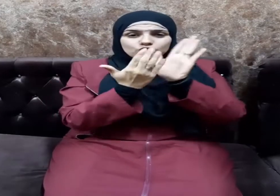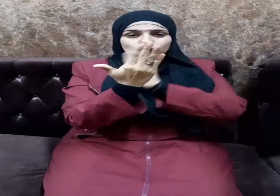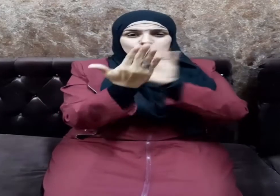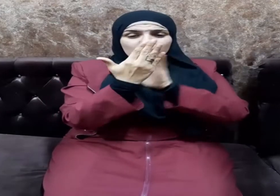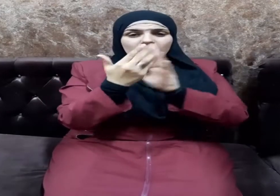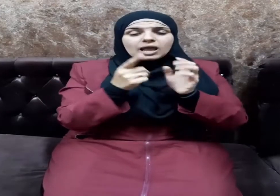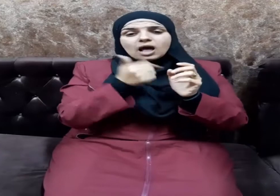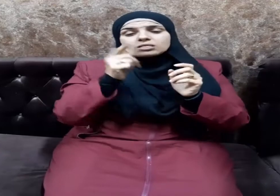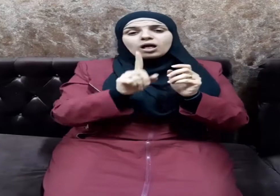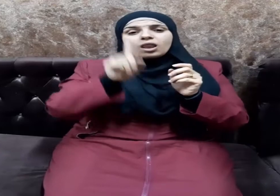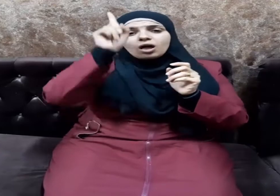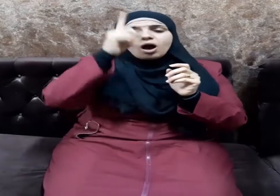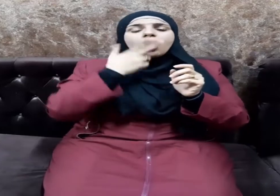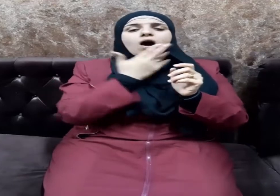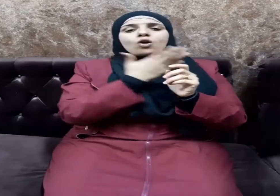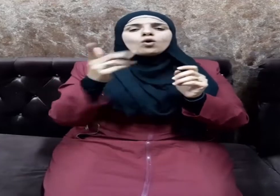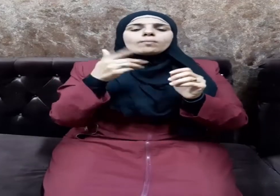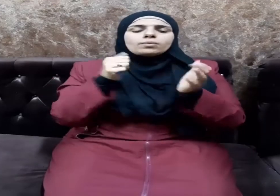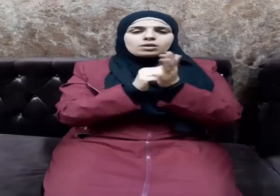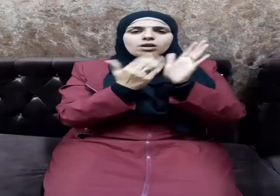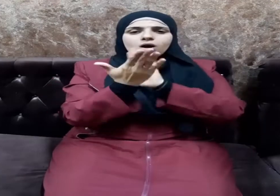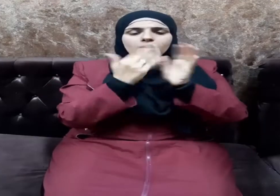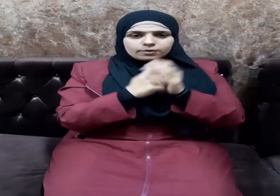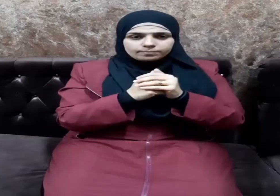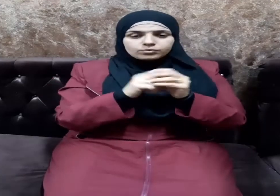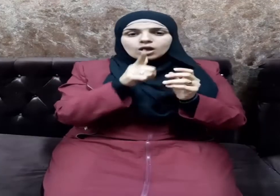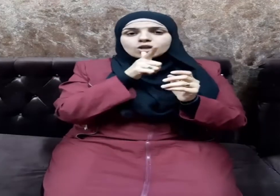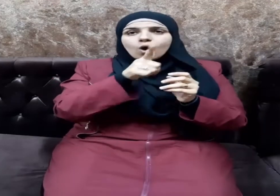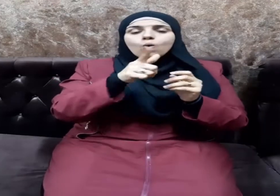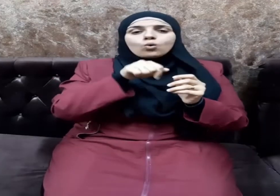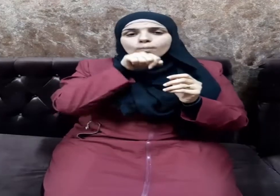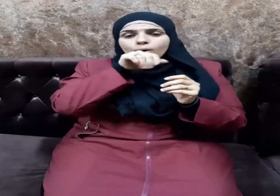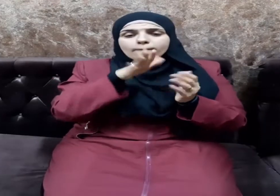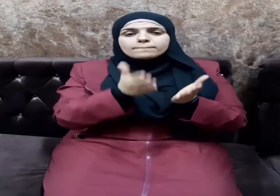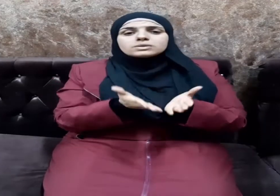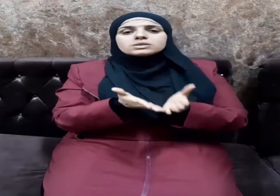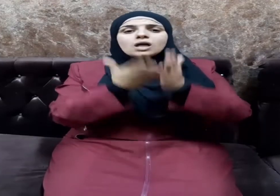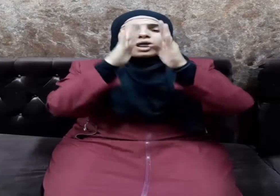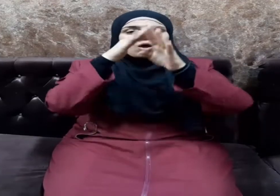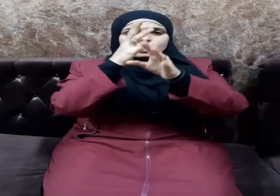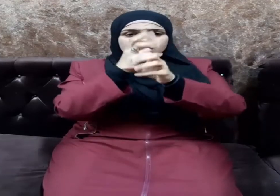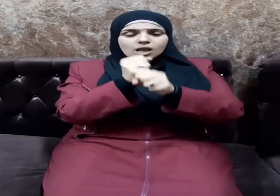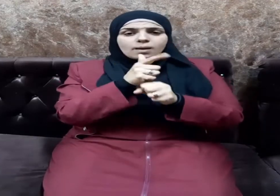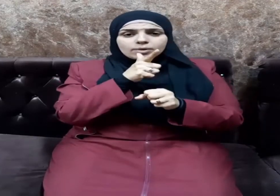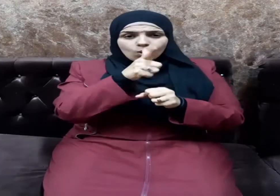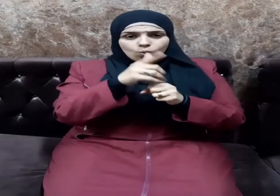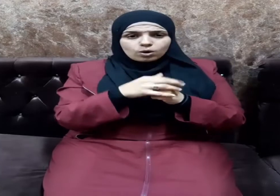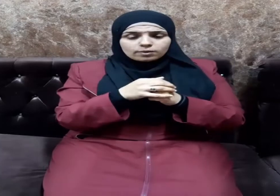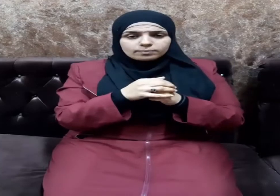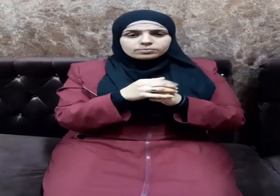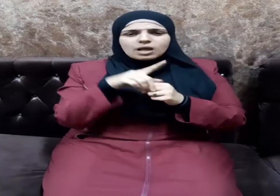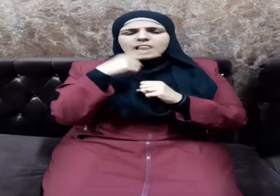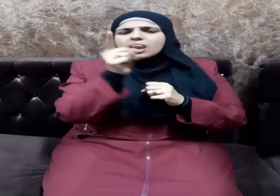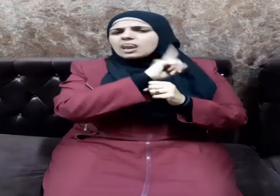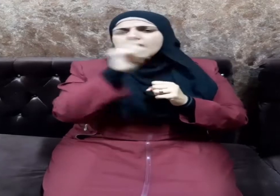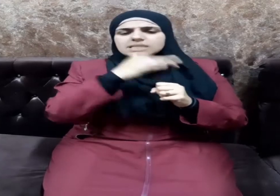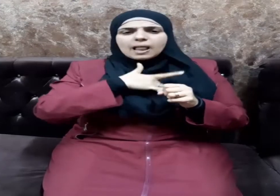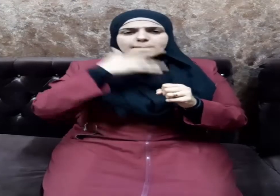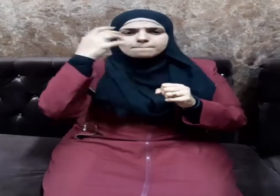الله خيرهم لجاره يقول رسول الله صلى الله عليه وسلم ليس المؤمن